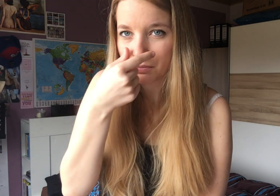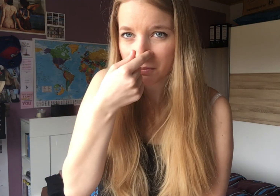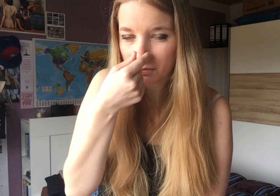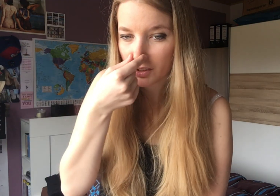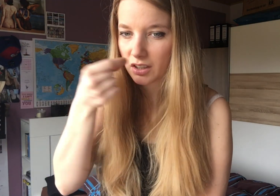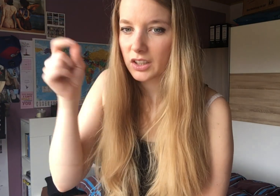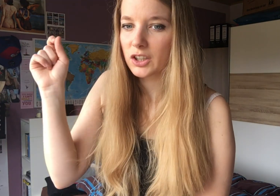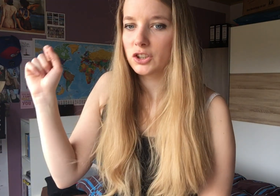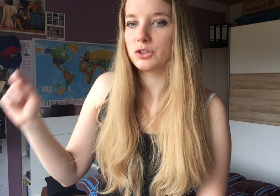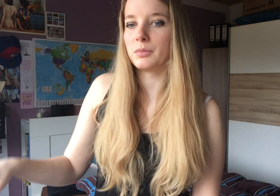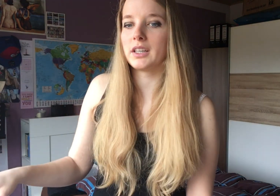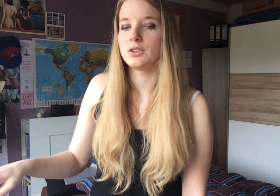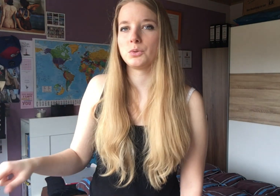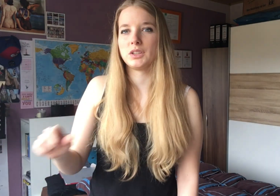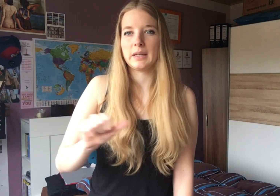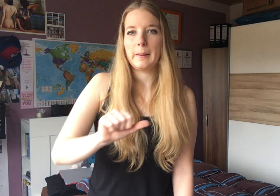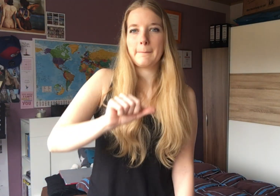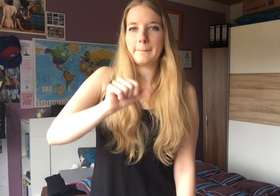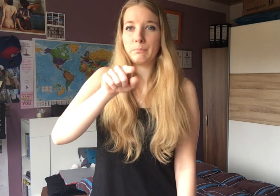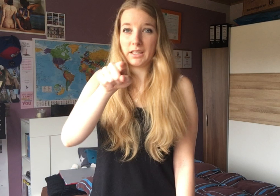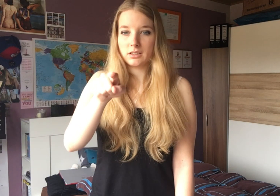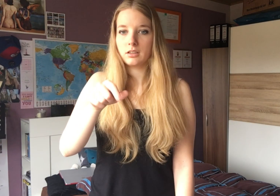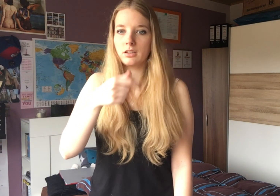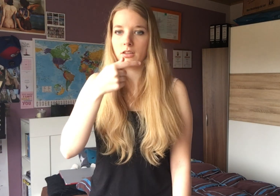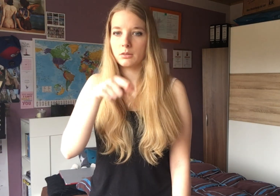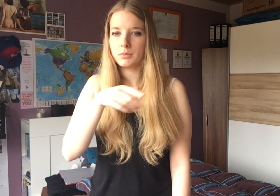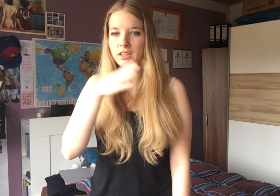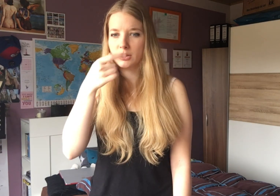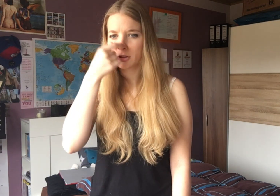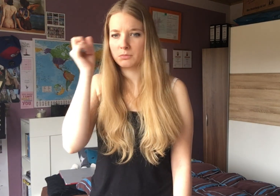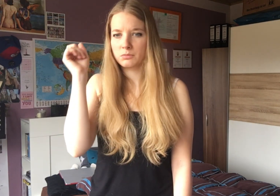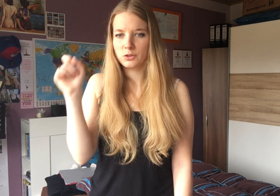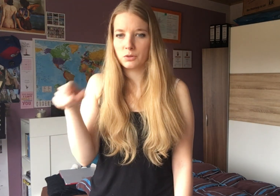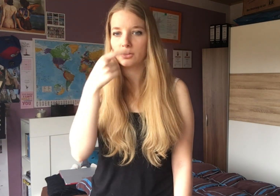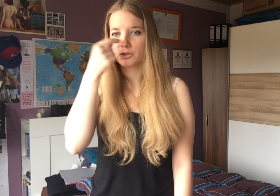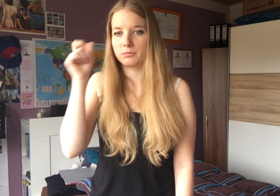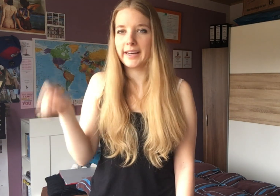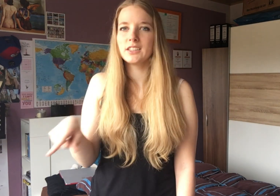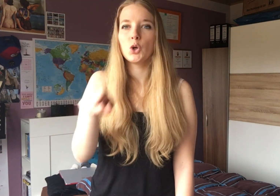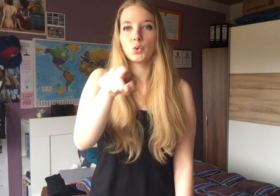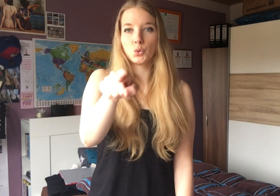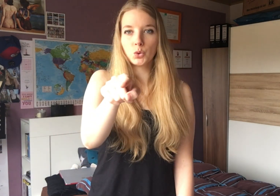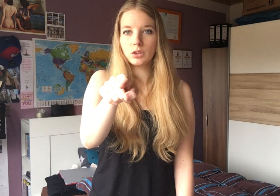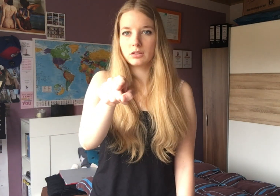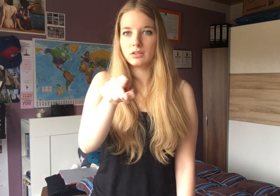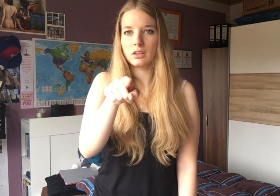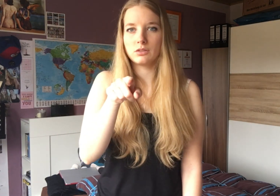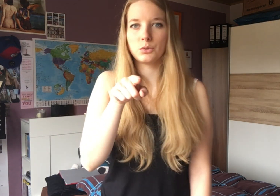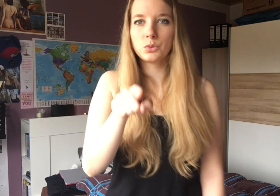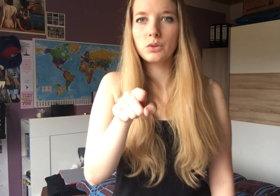schmeißt du den, schmeißt, also schmeißt du, du